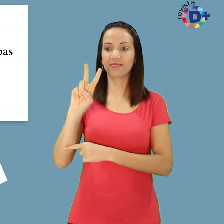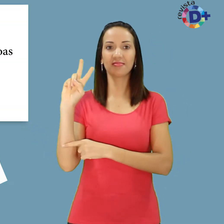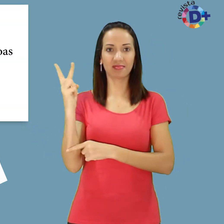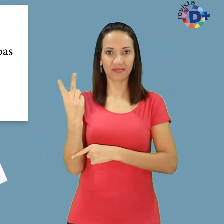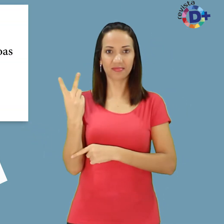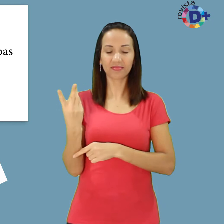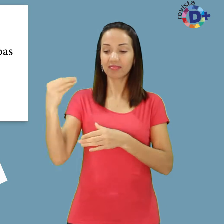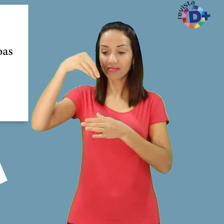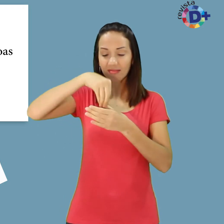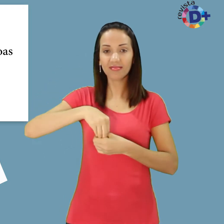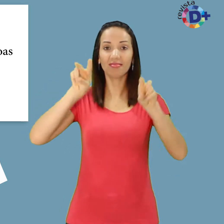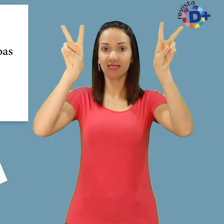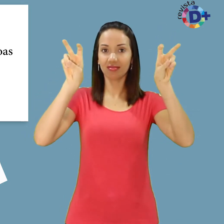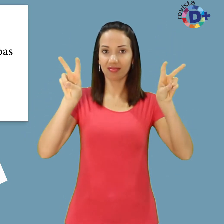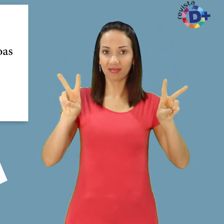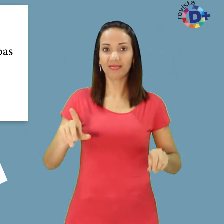Dentre os temas abordados estão